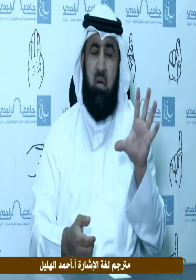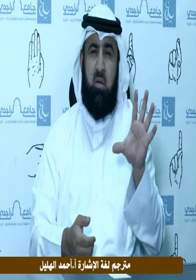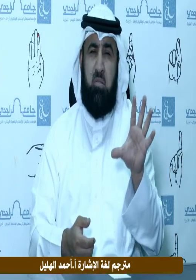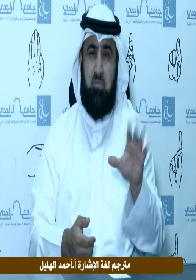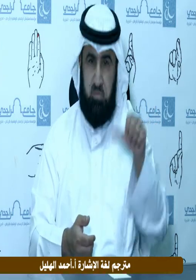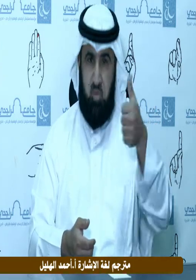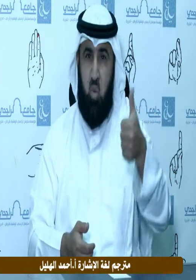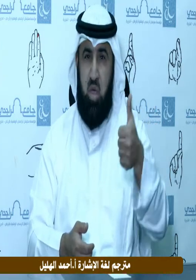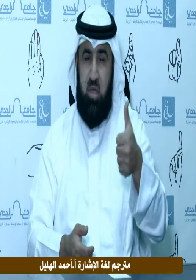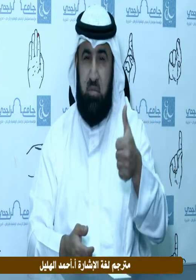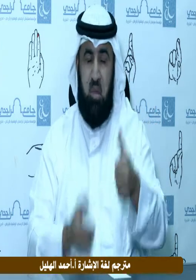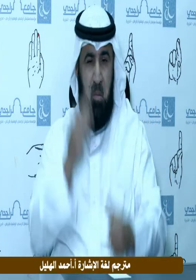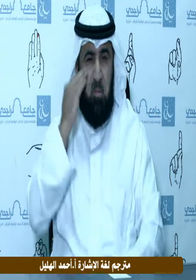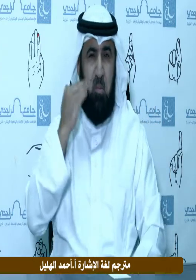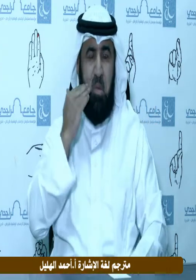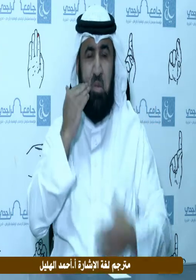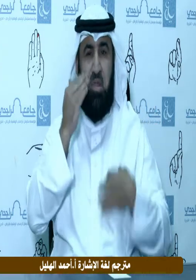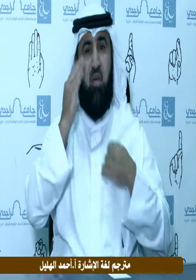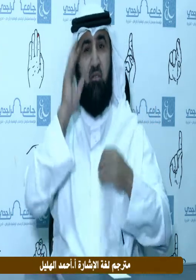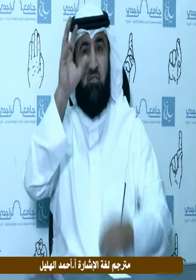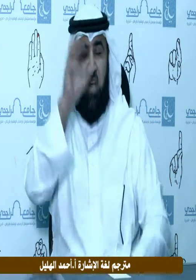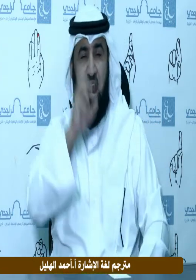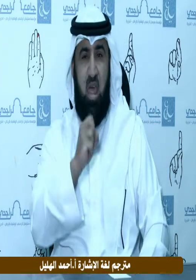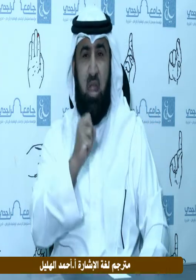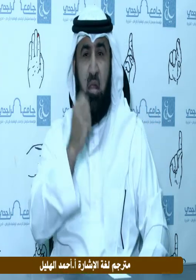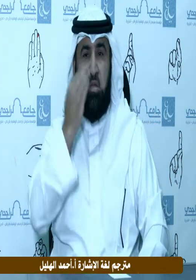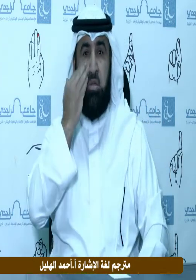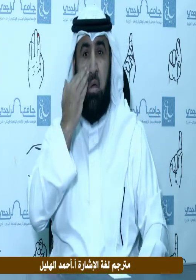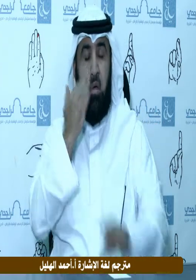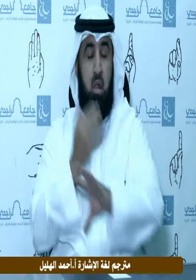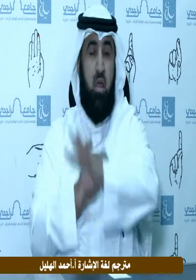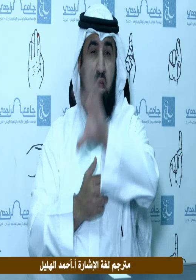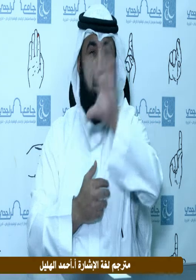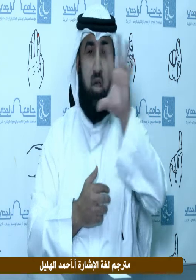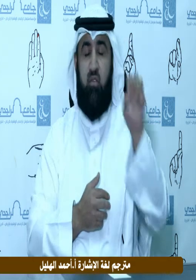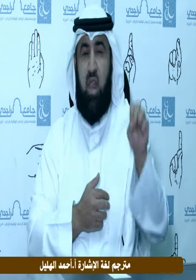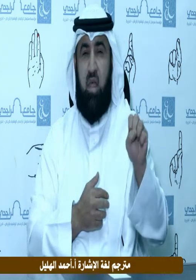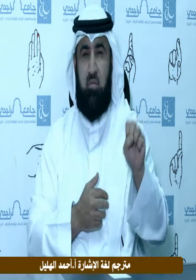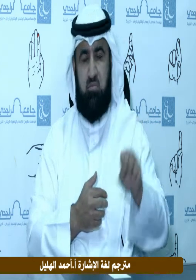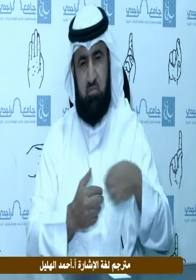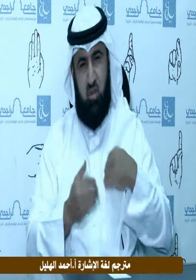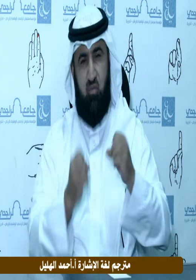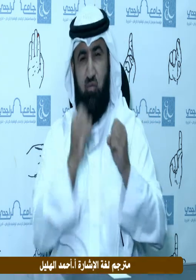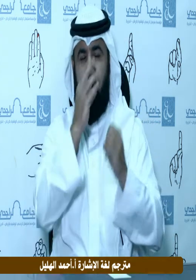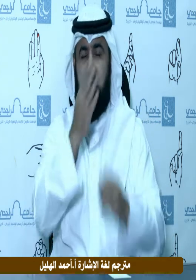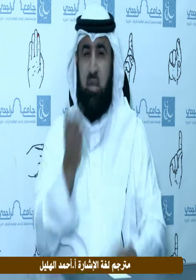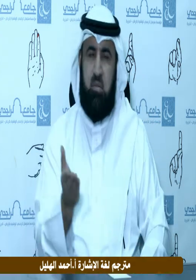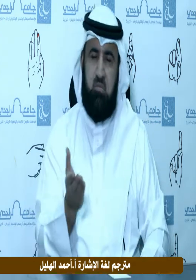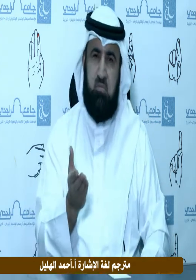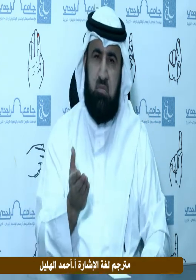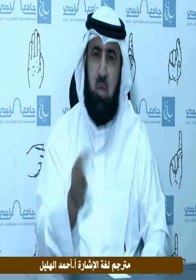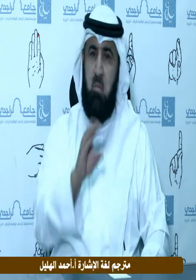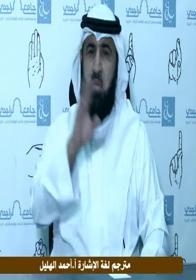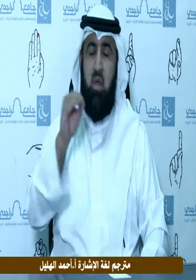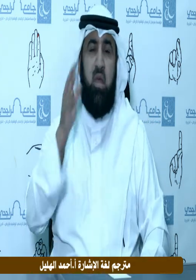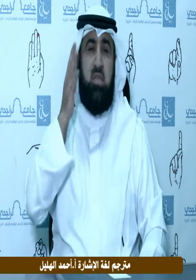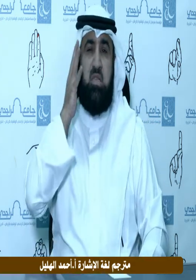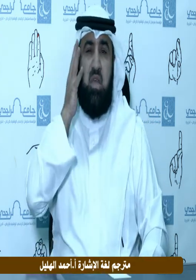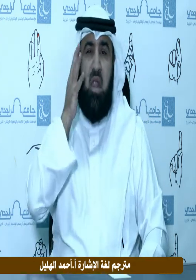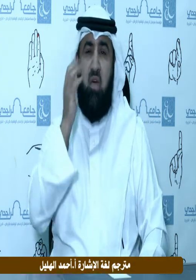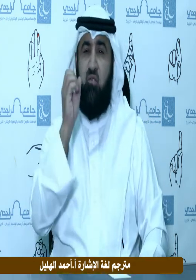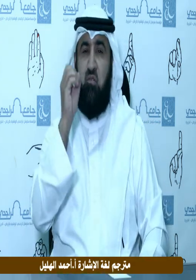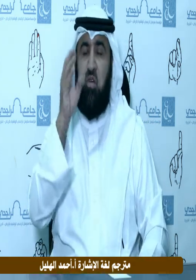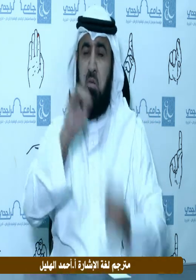ونساء تسهر الليل ورجال بل كثير منهم يتغافل عن صلاة